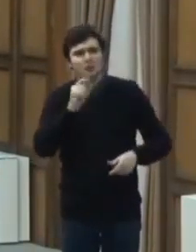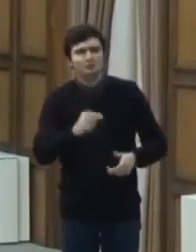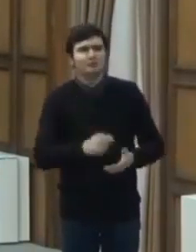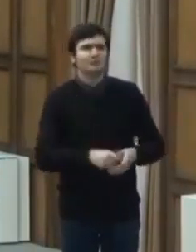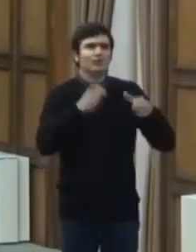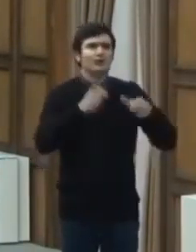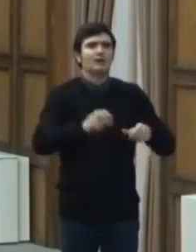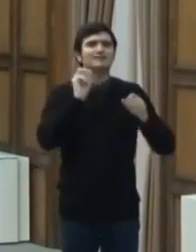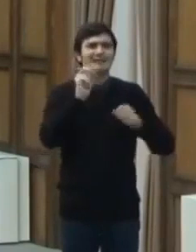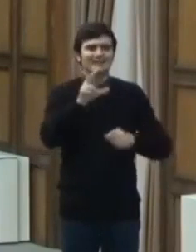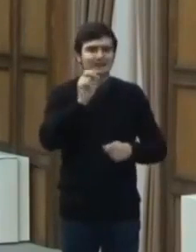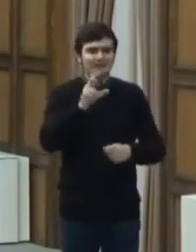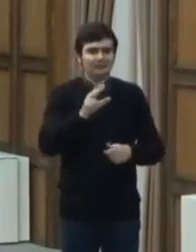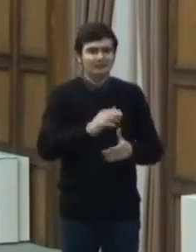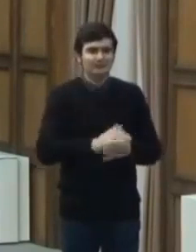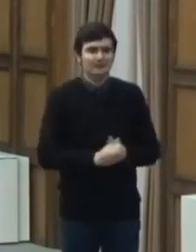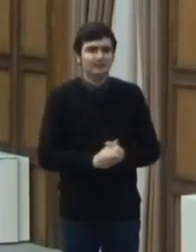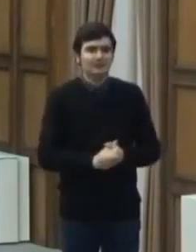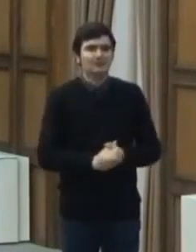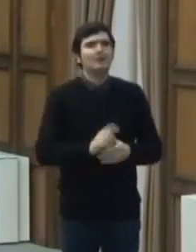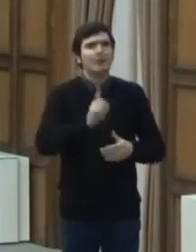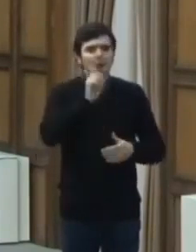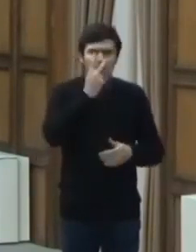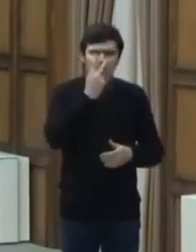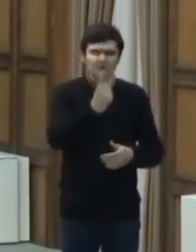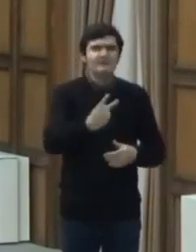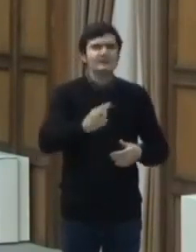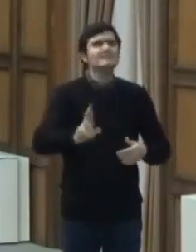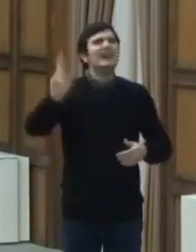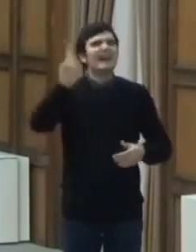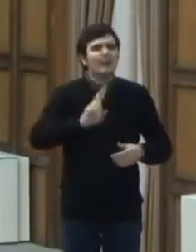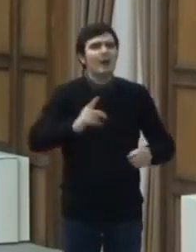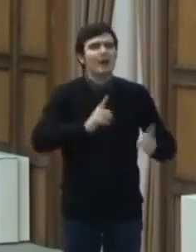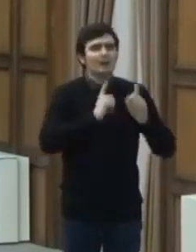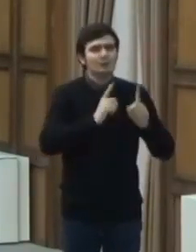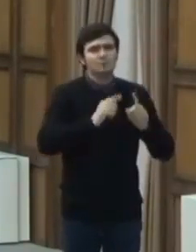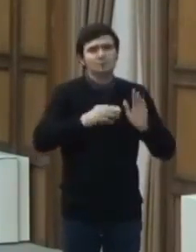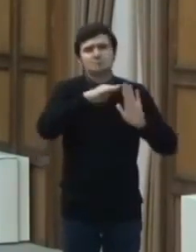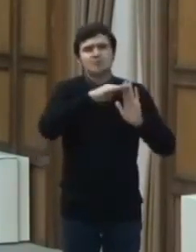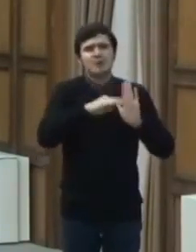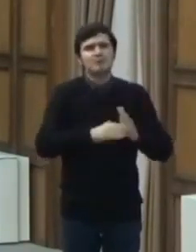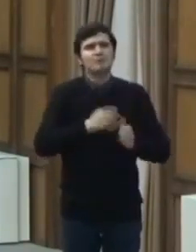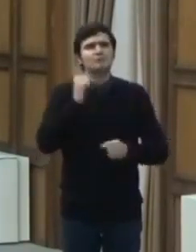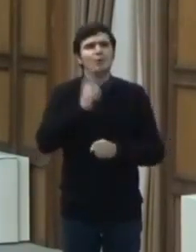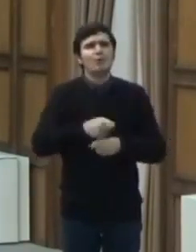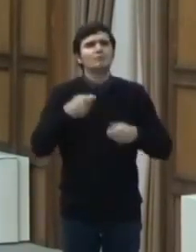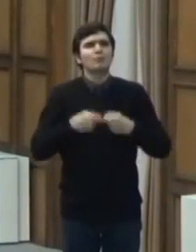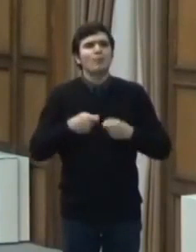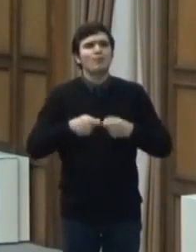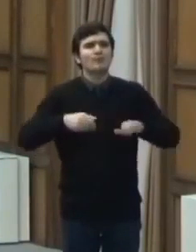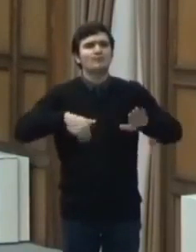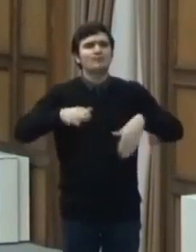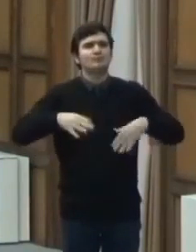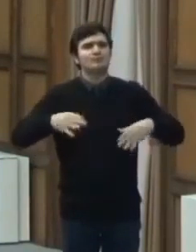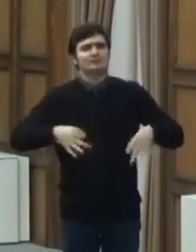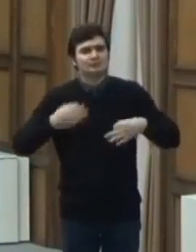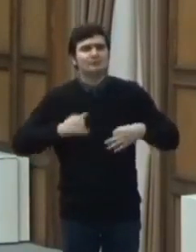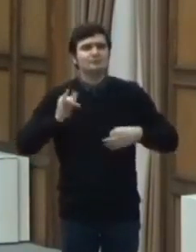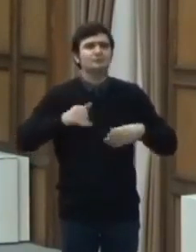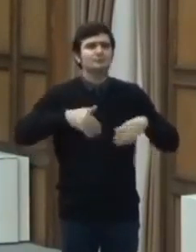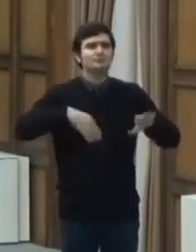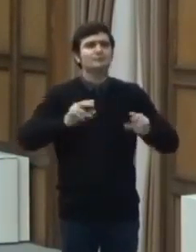-a, a 13-a, îl veți găsi ca și reguli într-o ordin comun al Ministrului Sănătății cu Ministrul